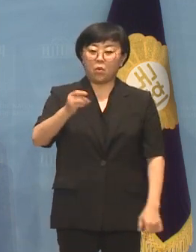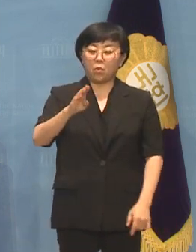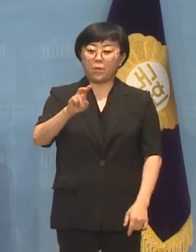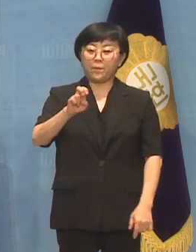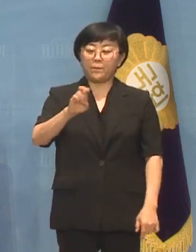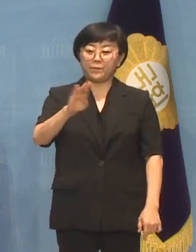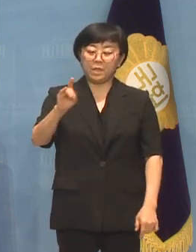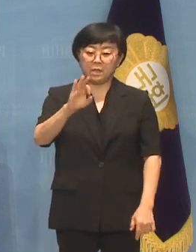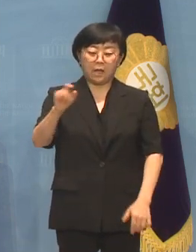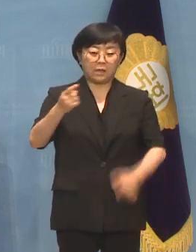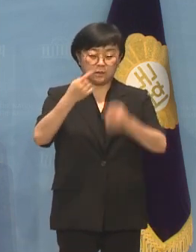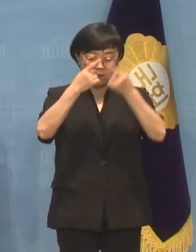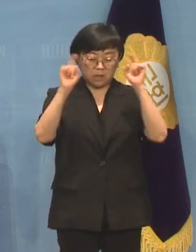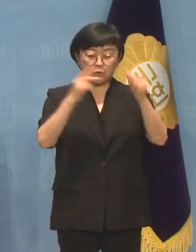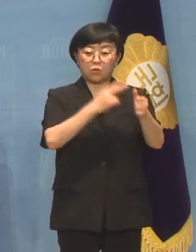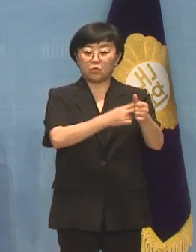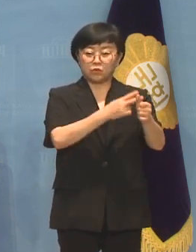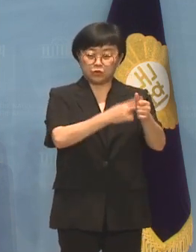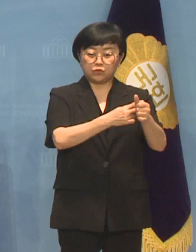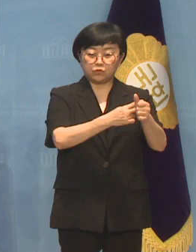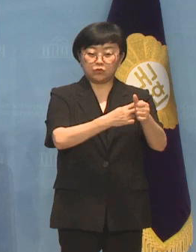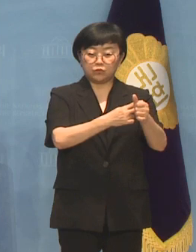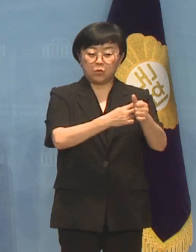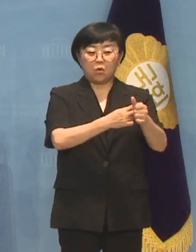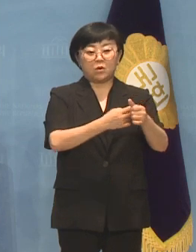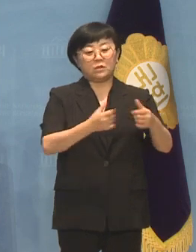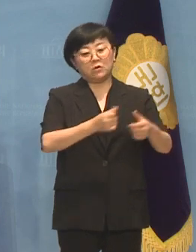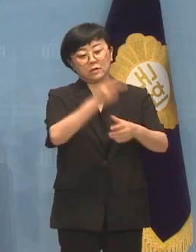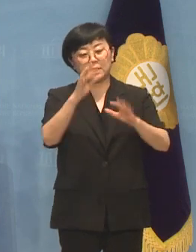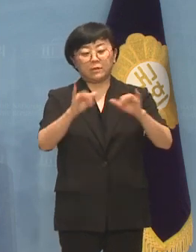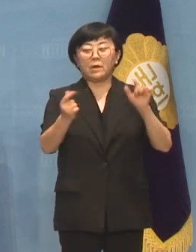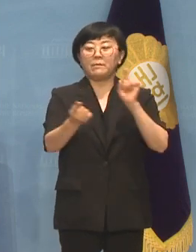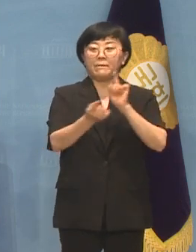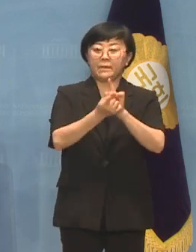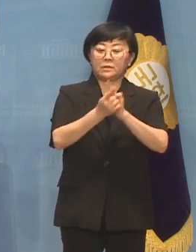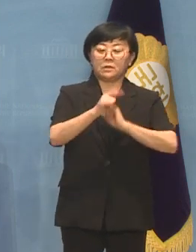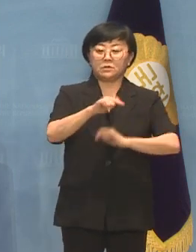상하은 의원 7인과 만찬을 가질 예정입니다